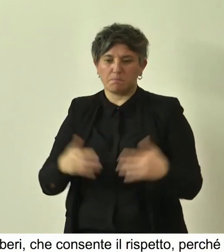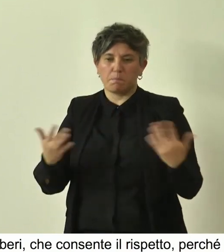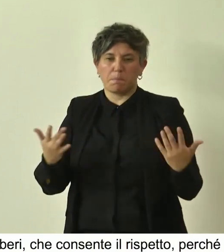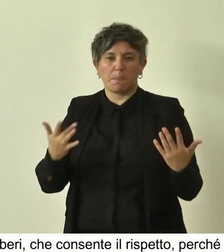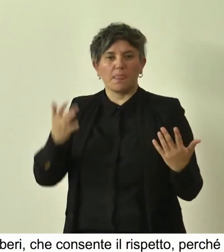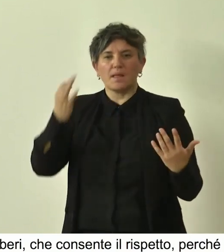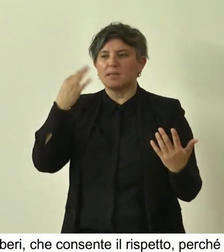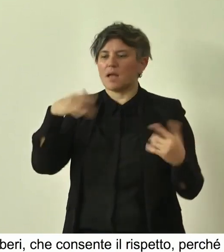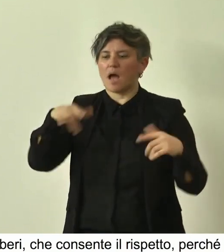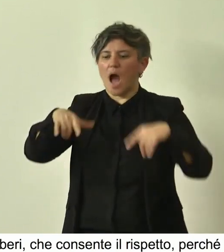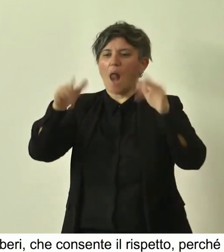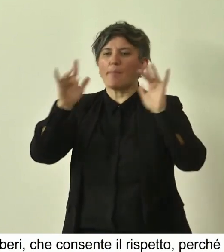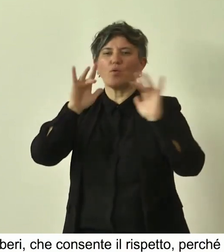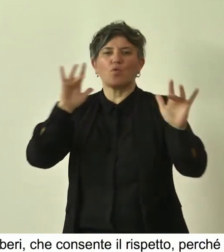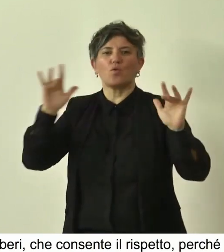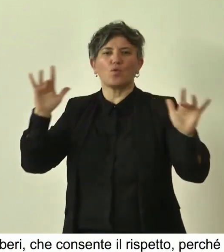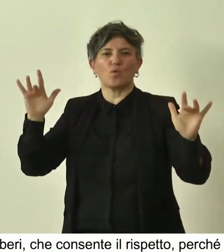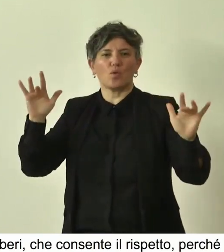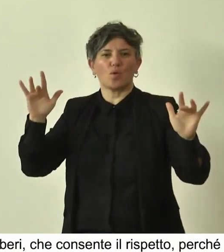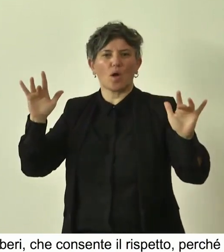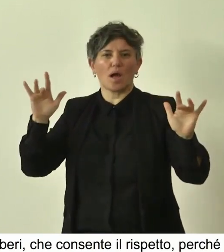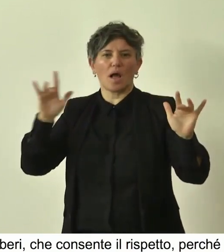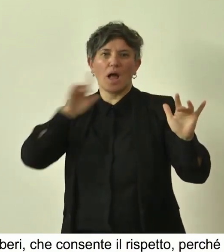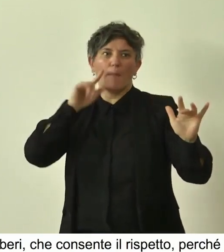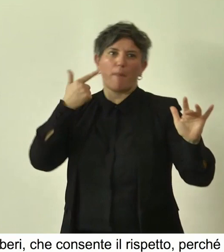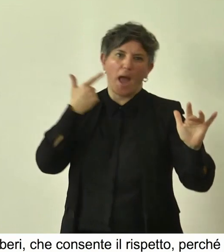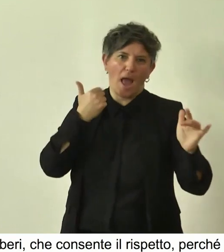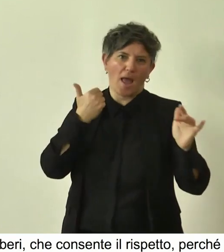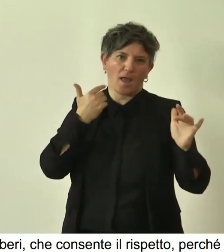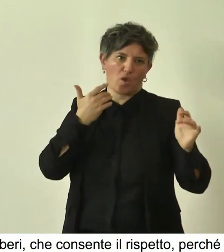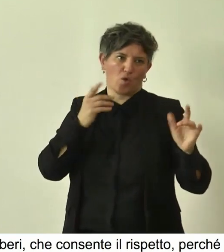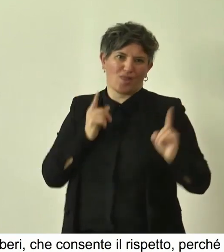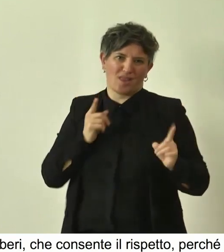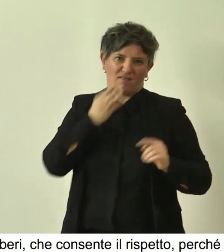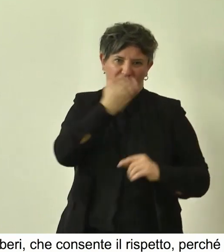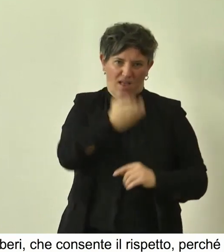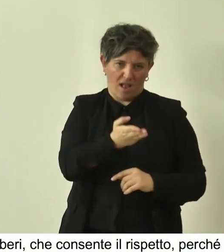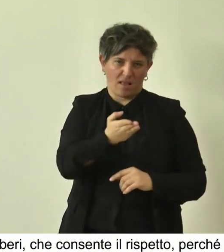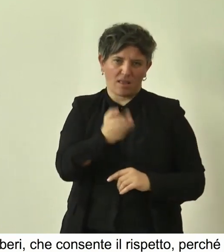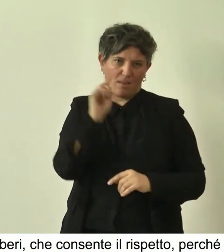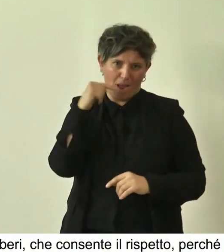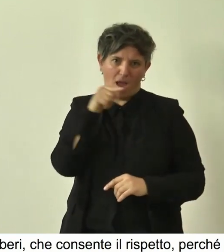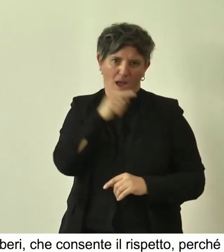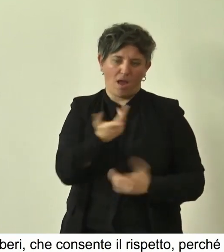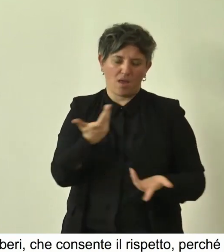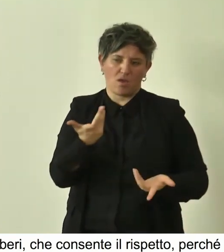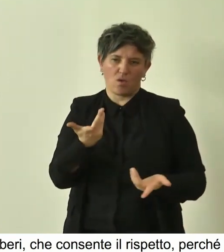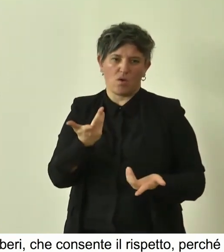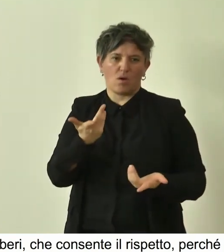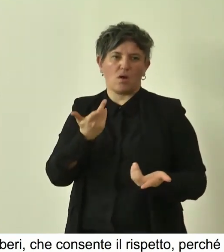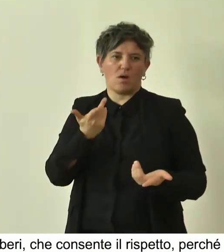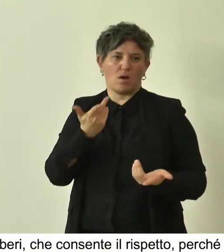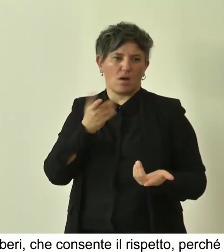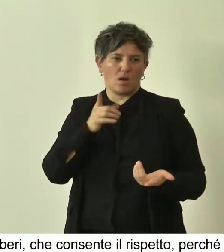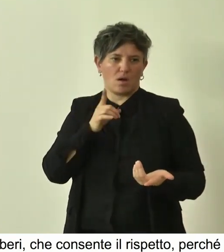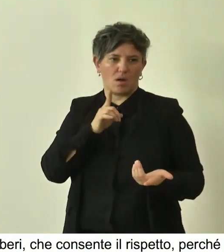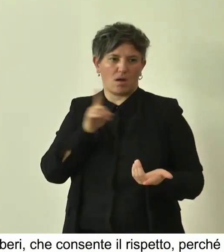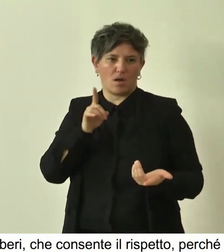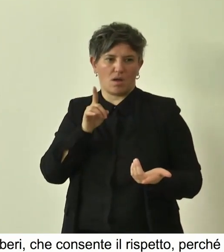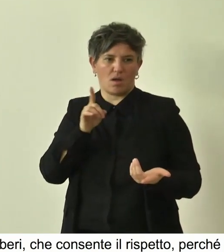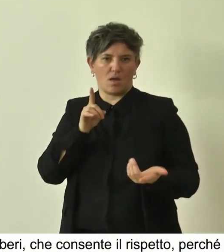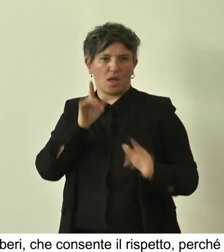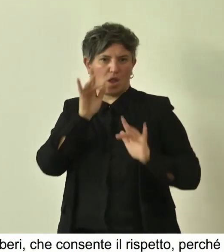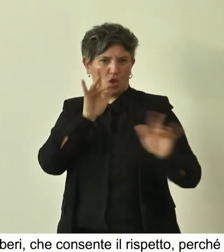toccassimo questi alberi andrebbe molto meglio per loro, loro vivono indipendentemente da noi, quindi tutto quello che noi ci stiamo